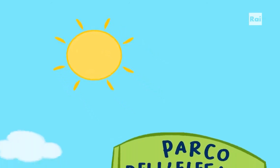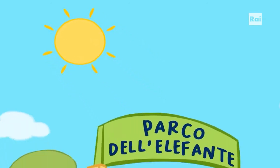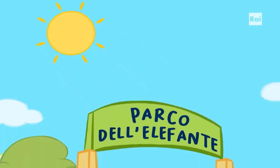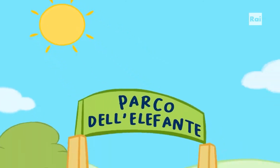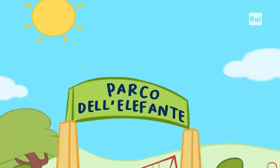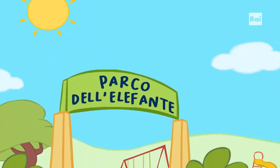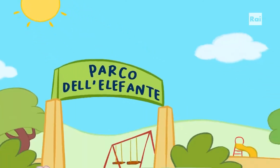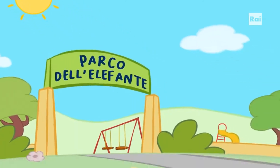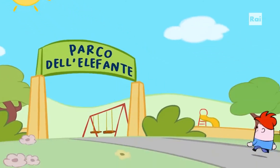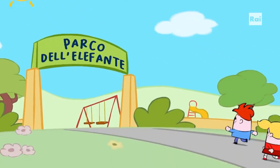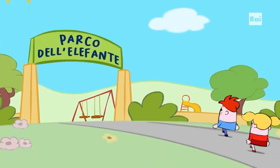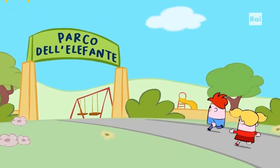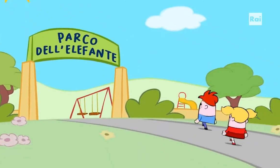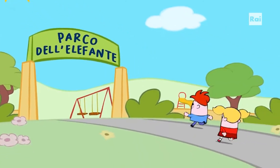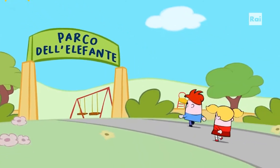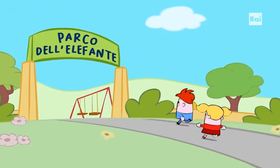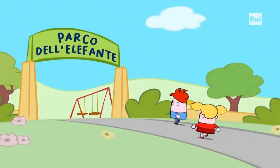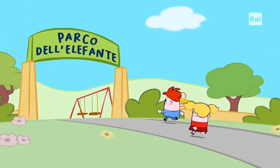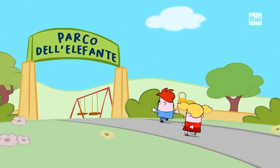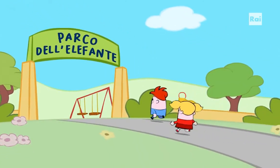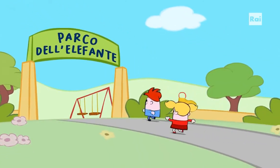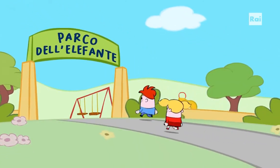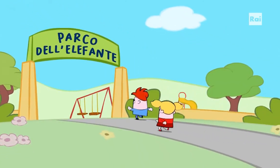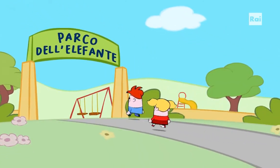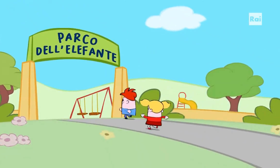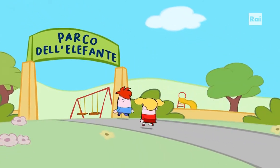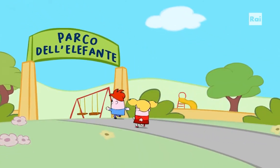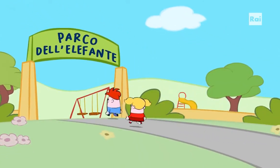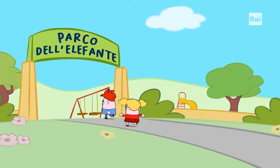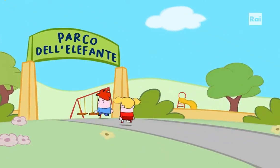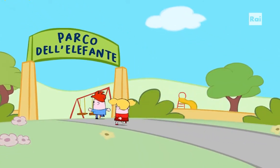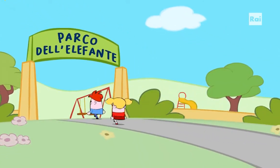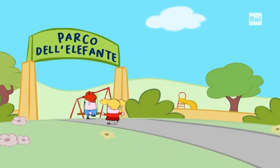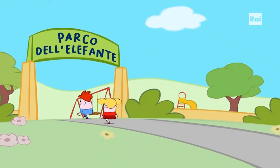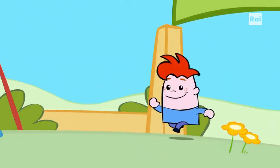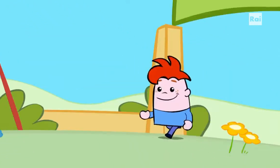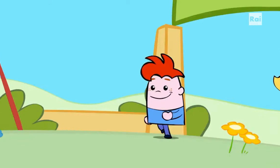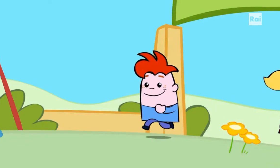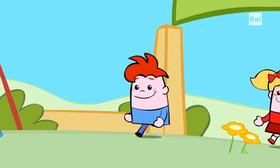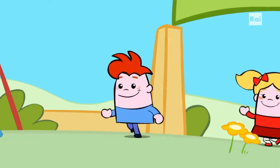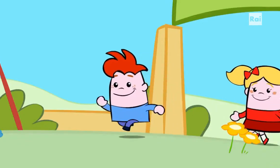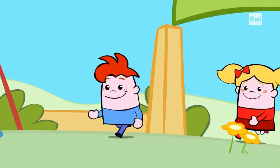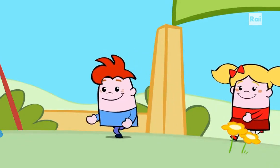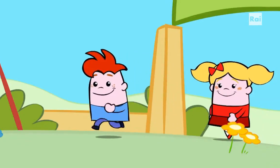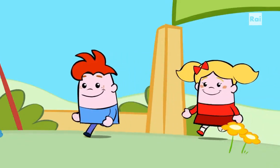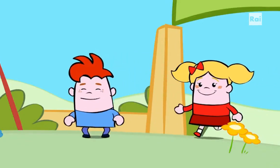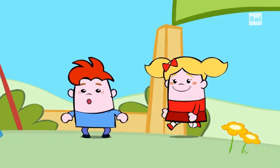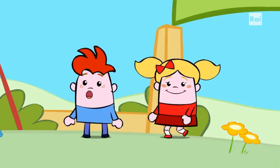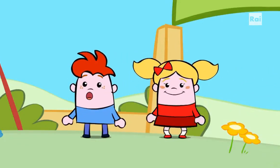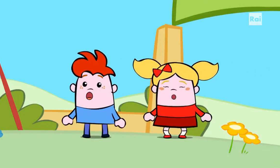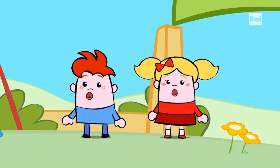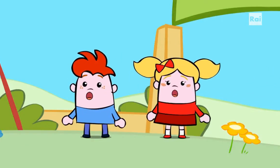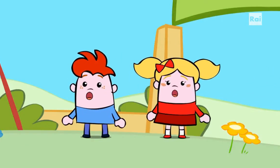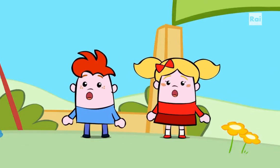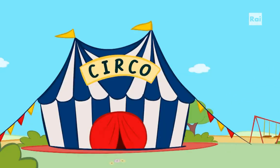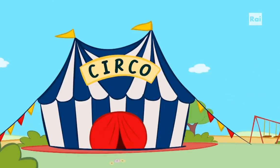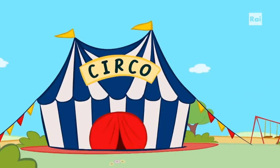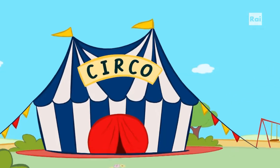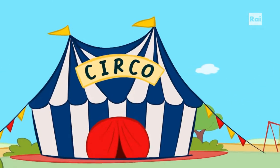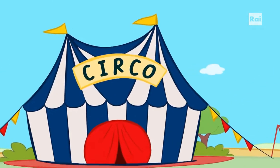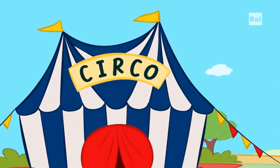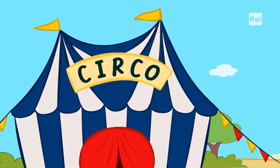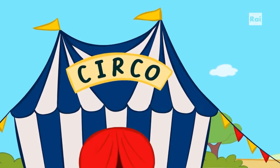Lampadino e Caramella attraversano il parco dell'elefante diretti verso la grande quercia ma si bloccano davanti ad una sorpresa